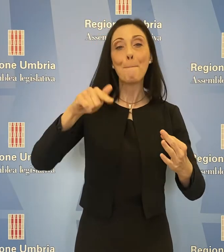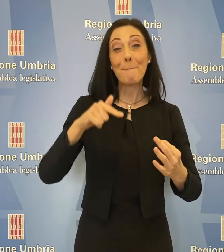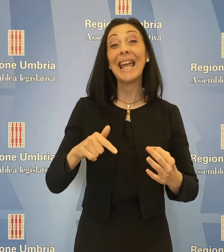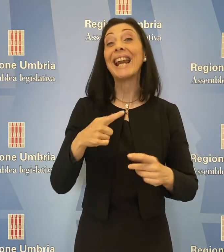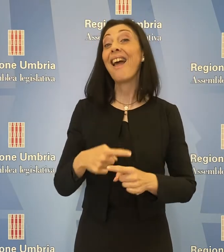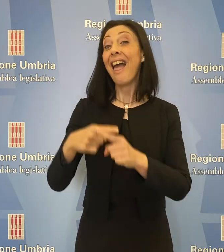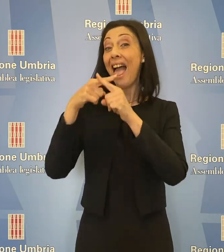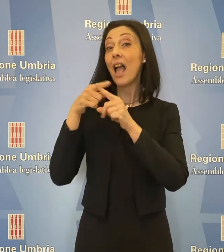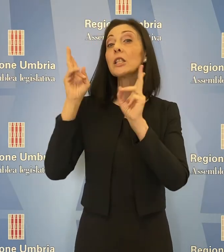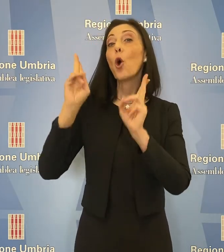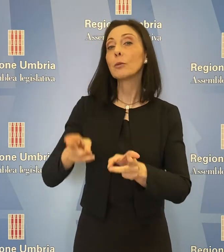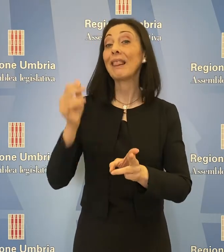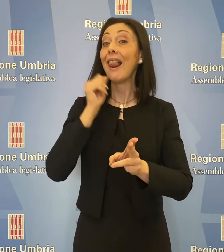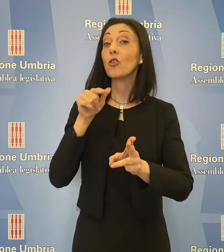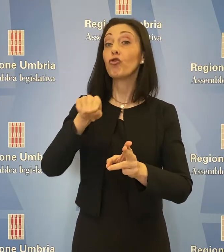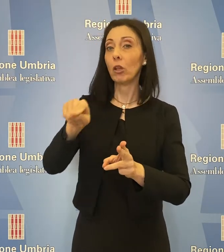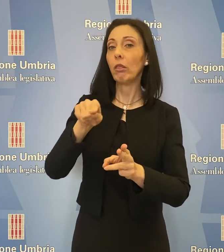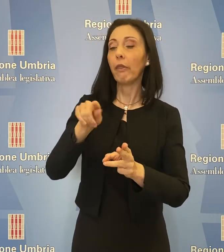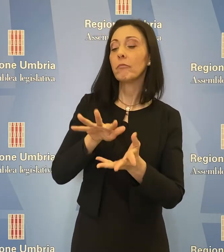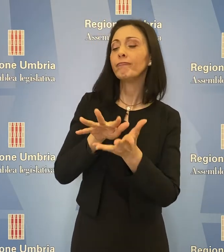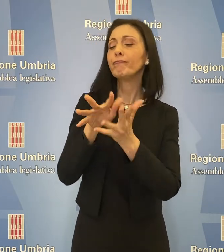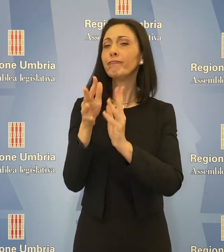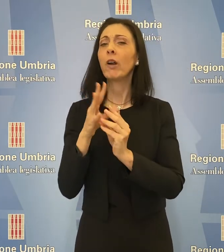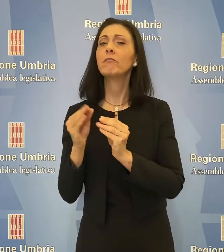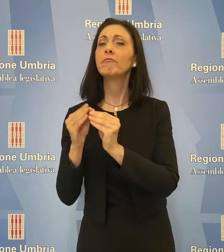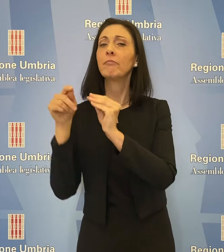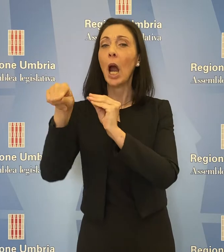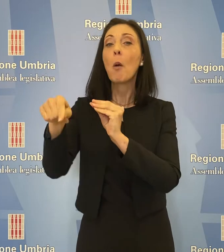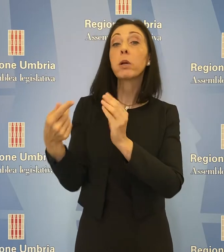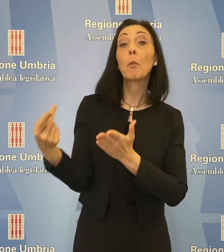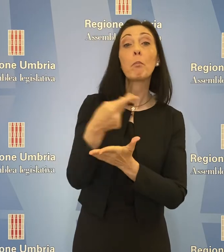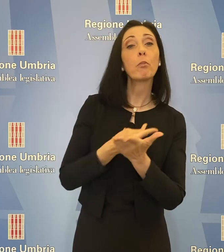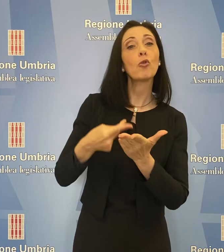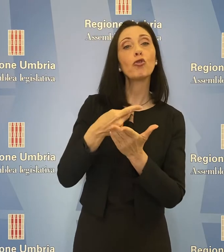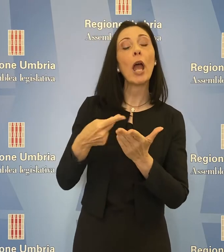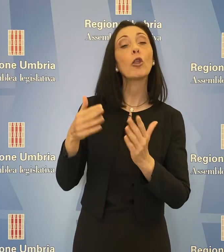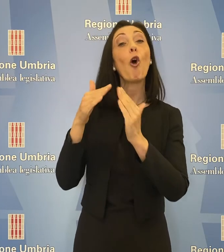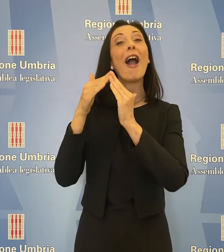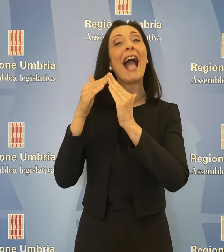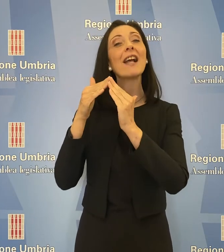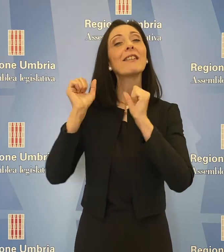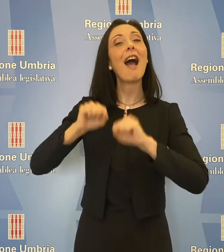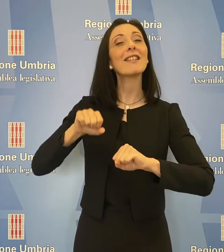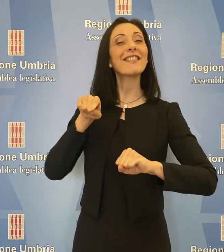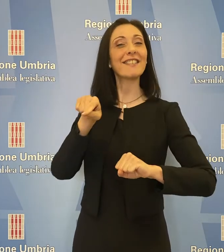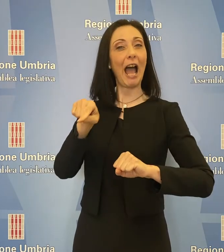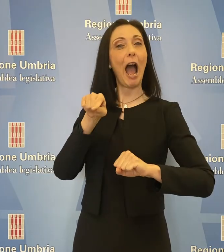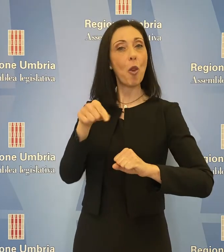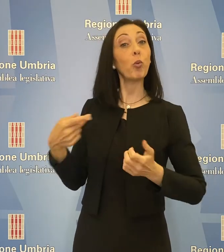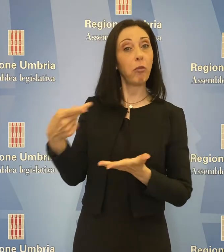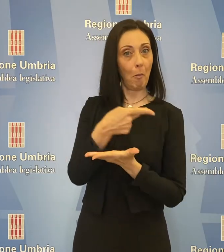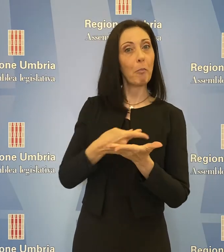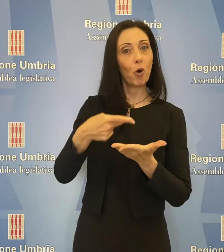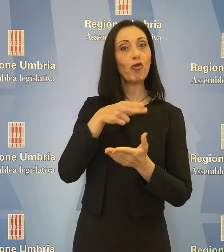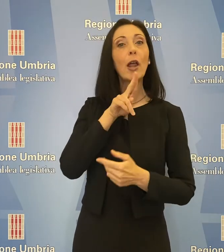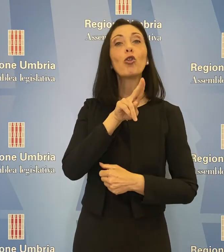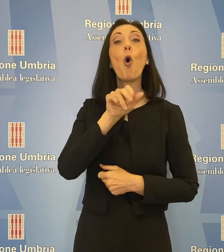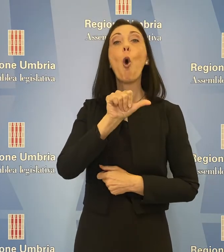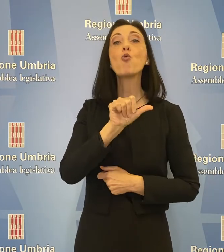recupero dell'edificio dell'ex ospedale di Città di Castello e la realizzazione del progetto Casa della Salute, elaborato